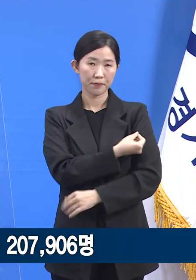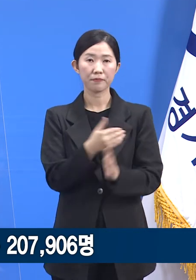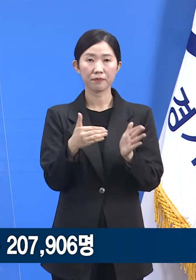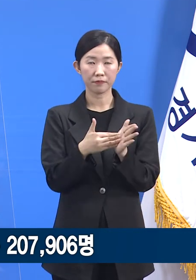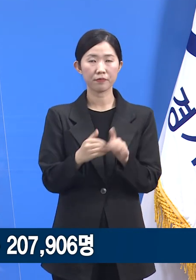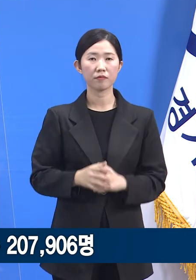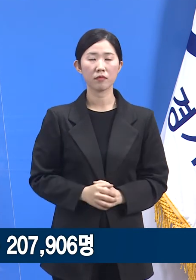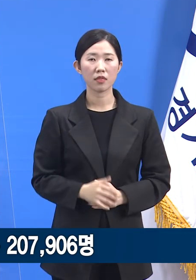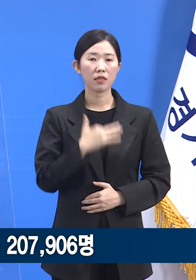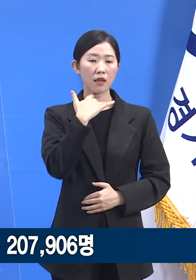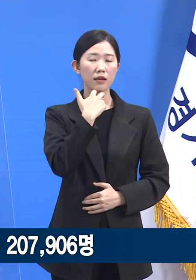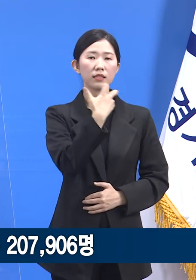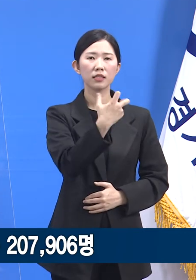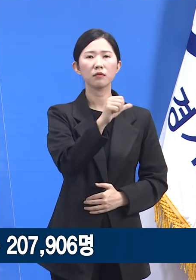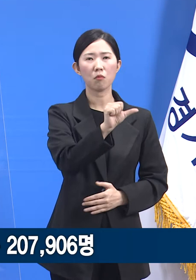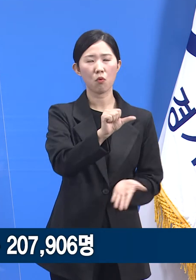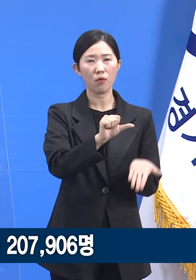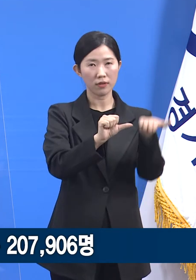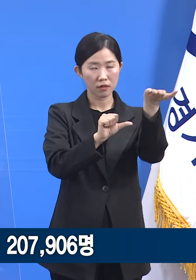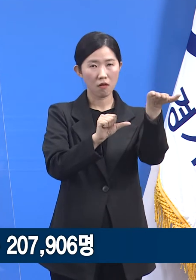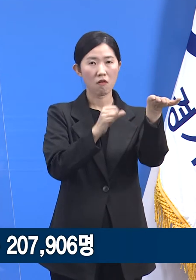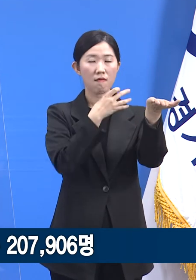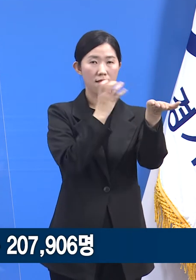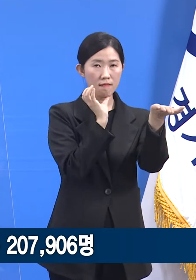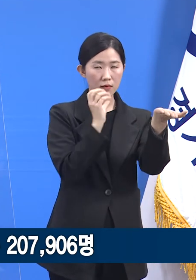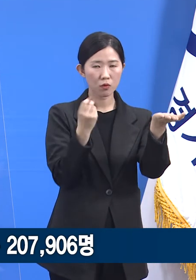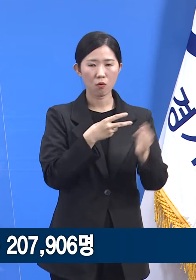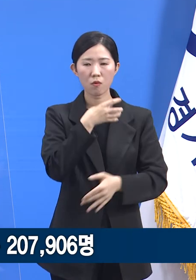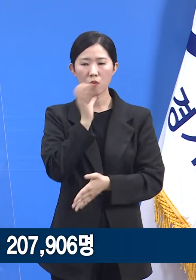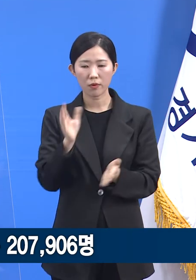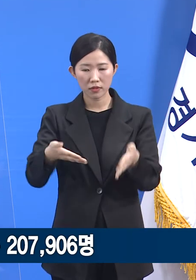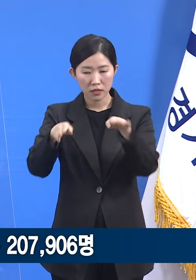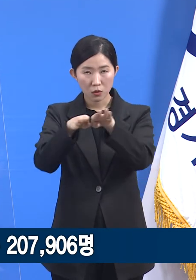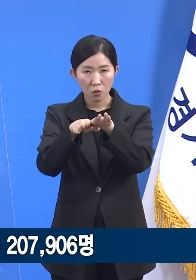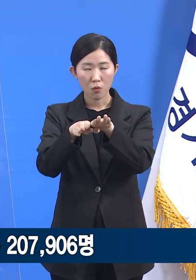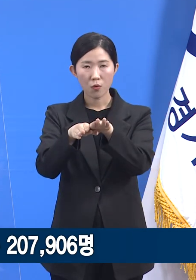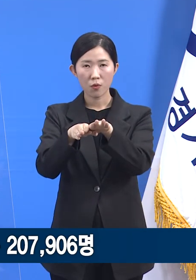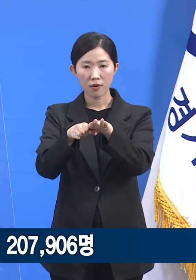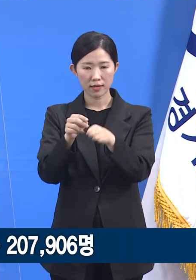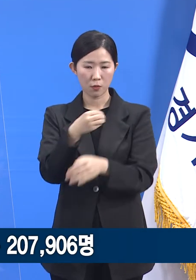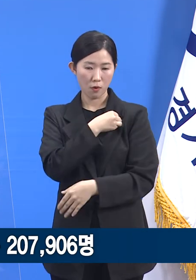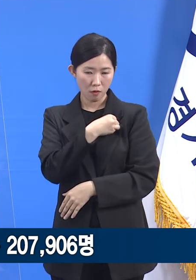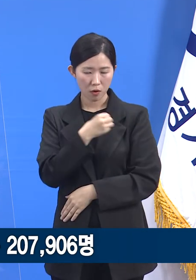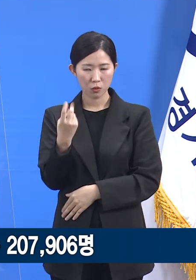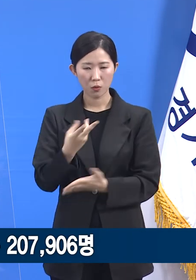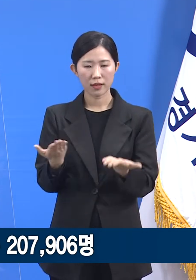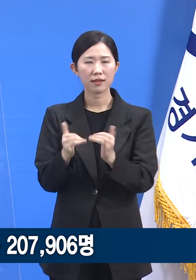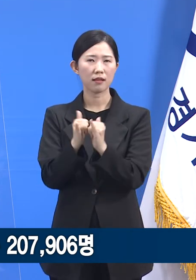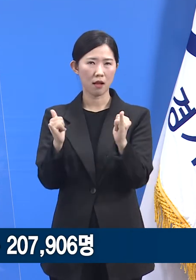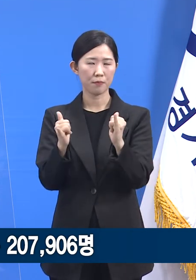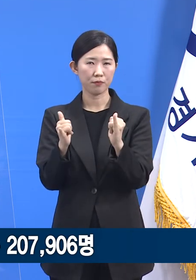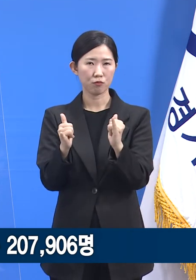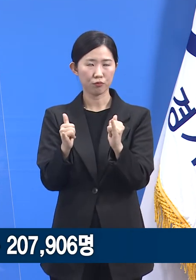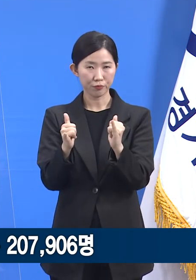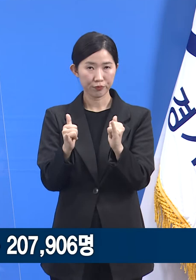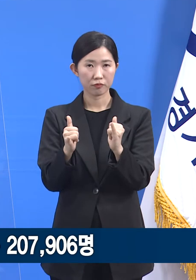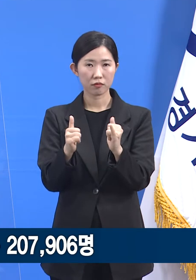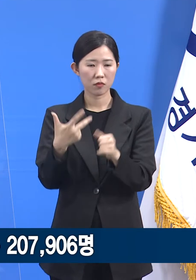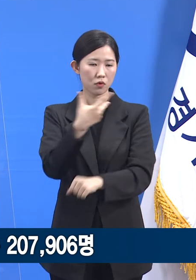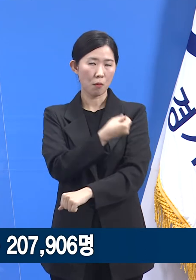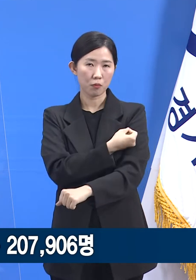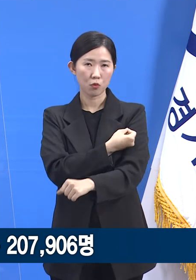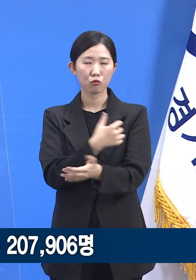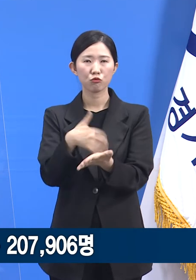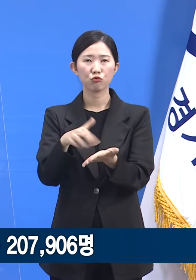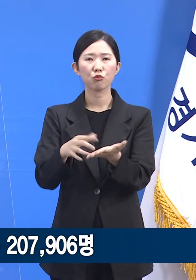75세 이상 어르신과 노인시설 입소자 종사자들로 확대되면서 대폭 증가한